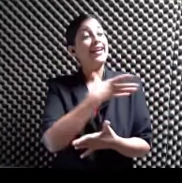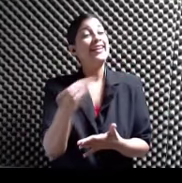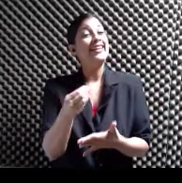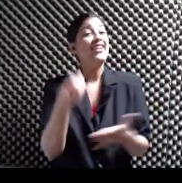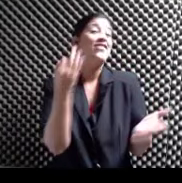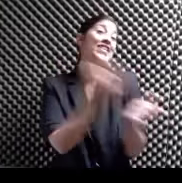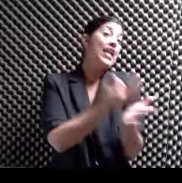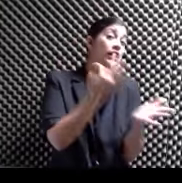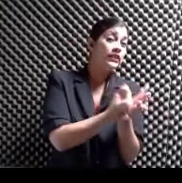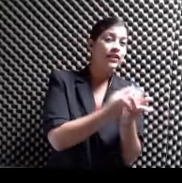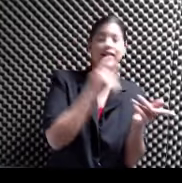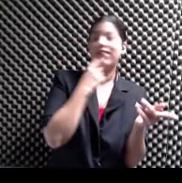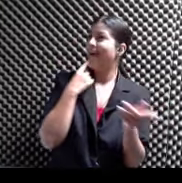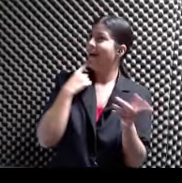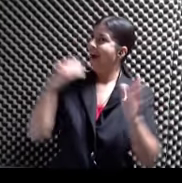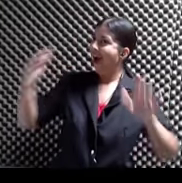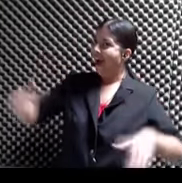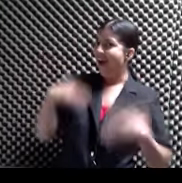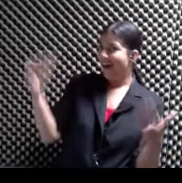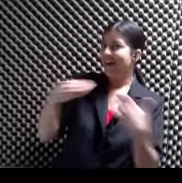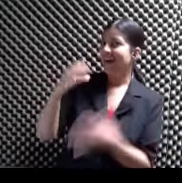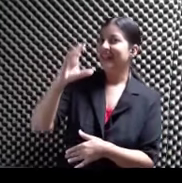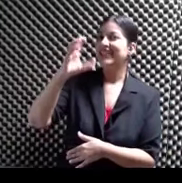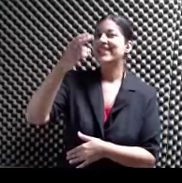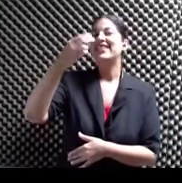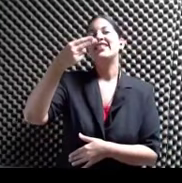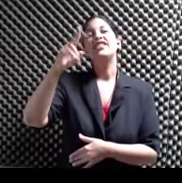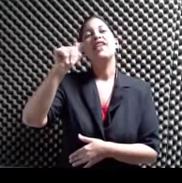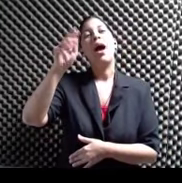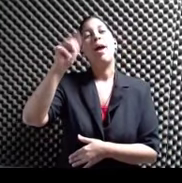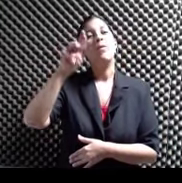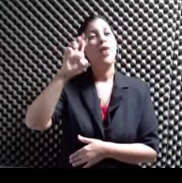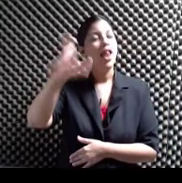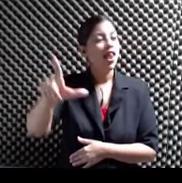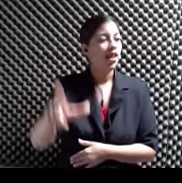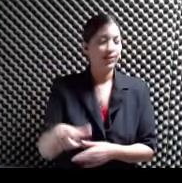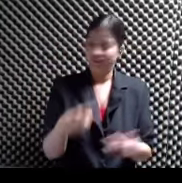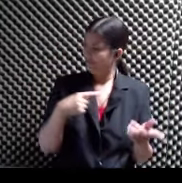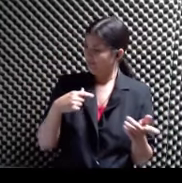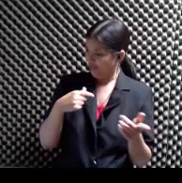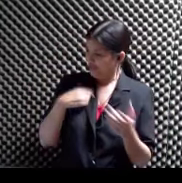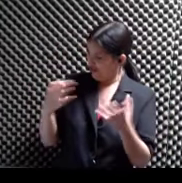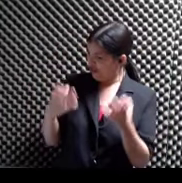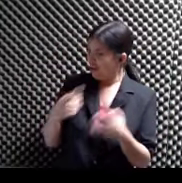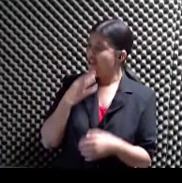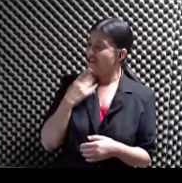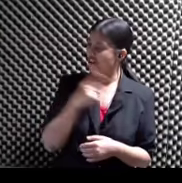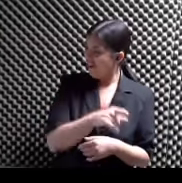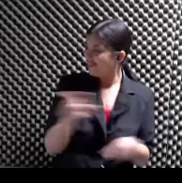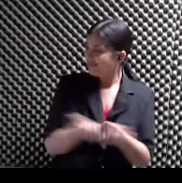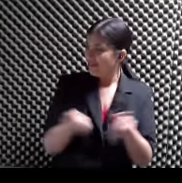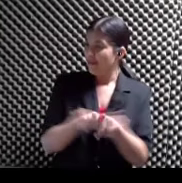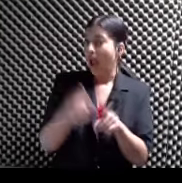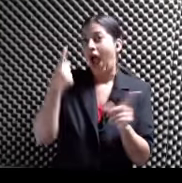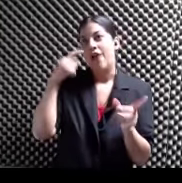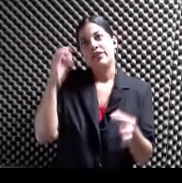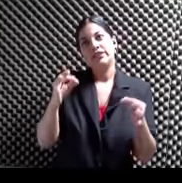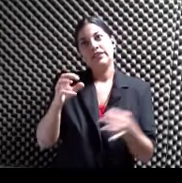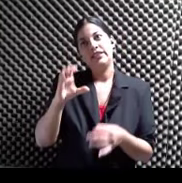que buscar Velas Rosita Mira yo quiero Una camisita de ese color A ver si Chamuel ¿Verdad? Funcionará Él ayuda